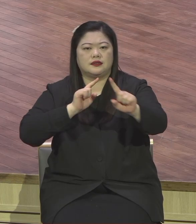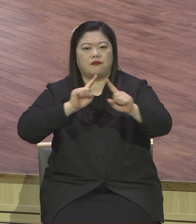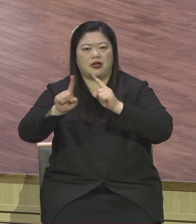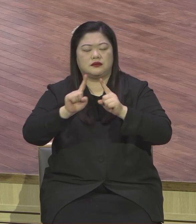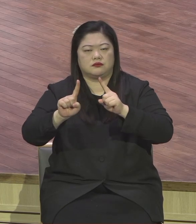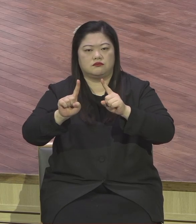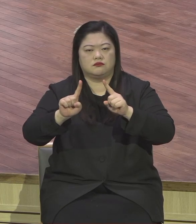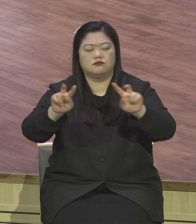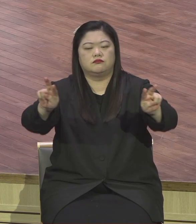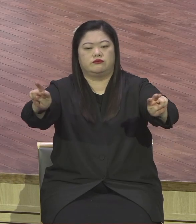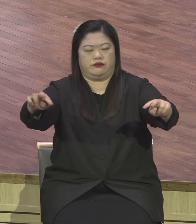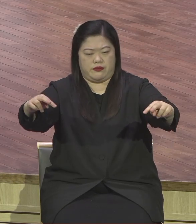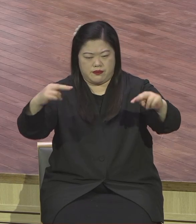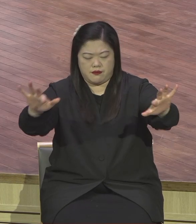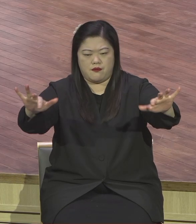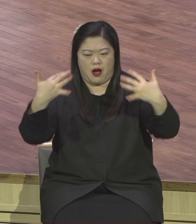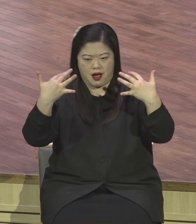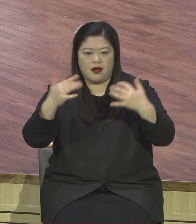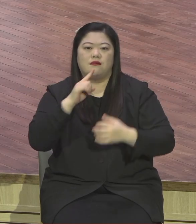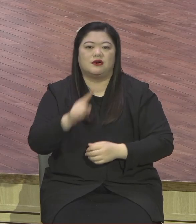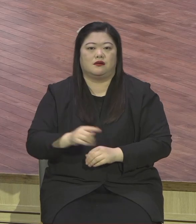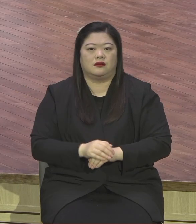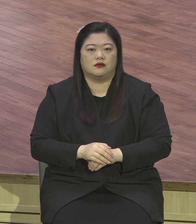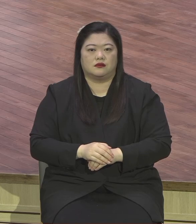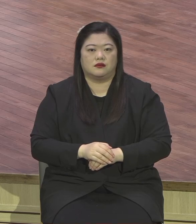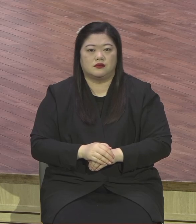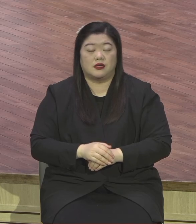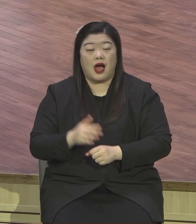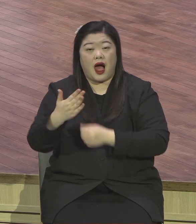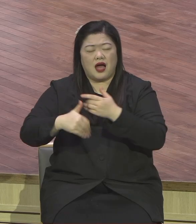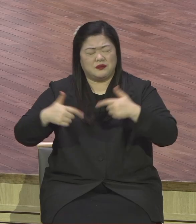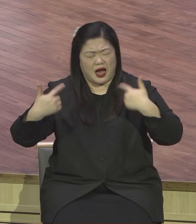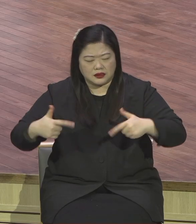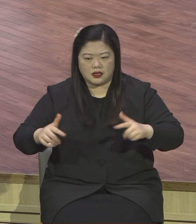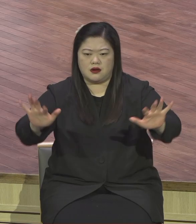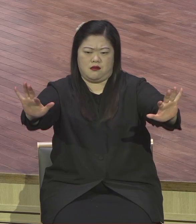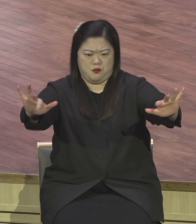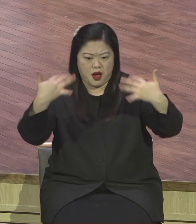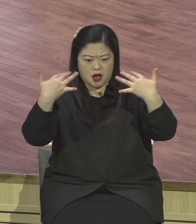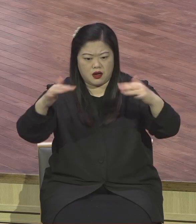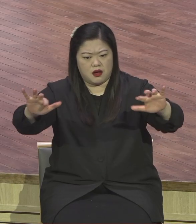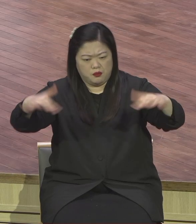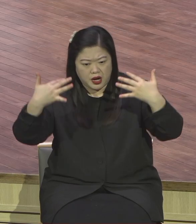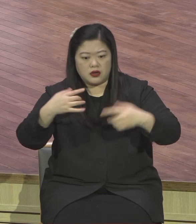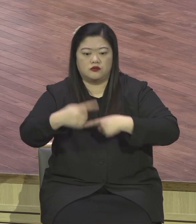내 백성이여 들으라 이스라엘이여 내게 듣기를 원하노라